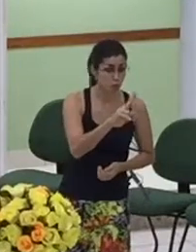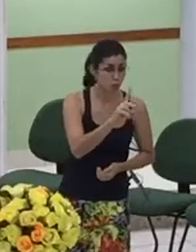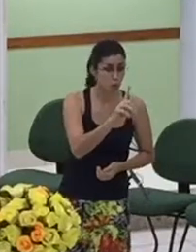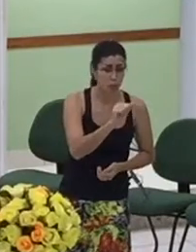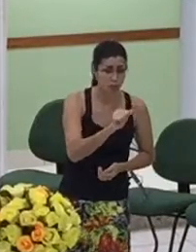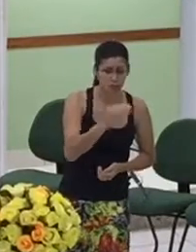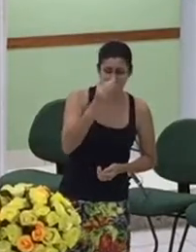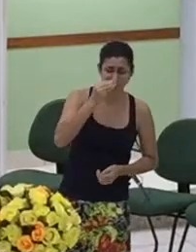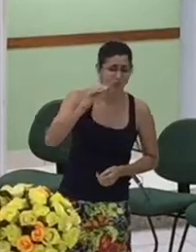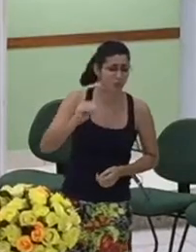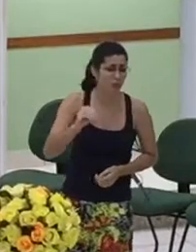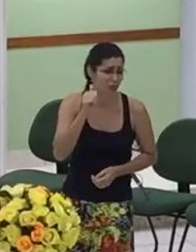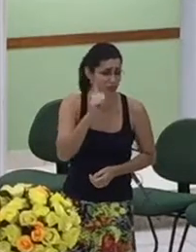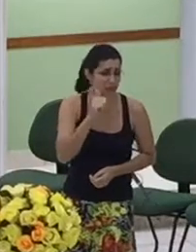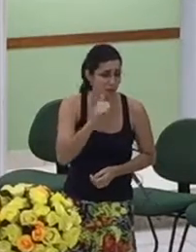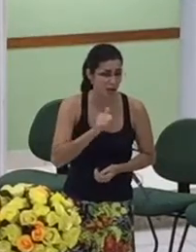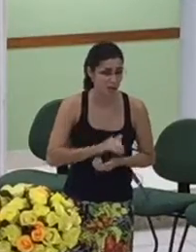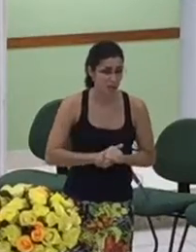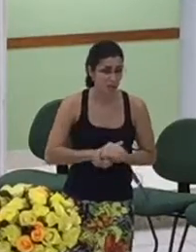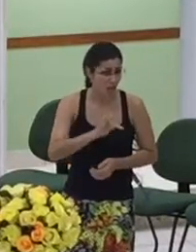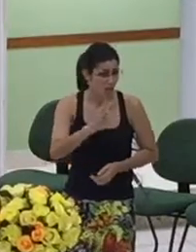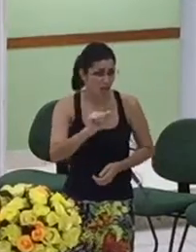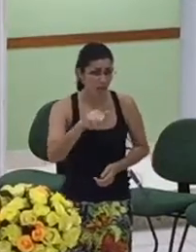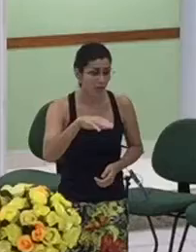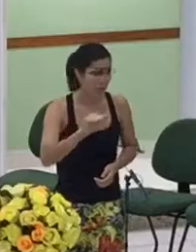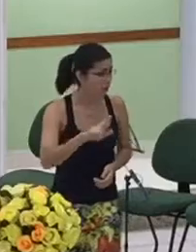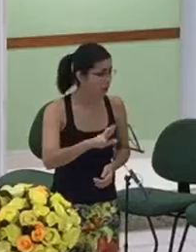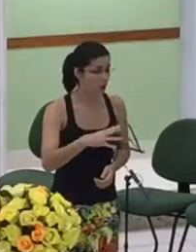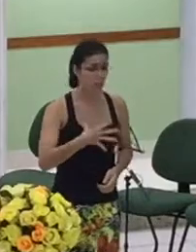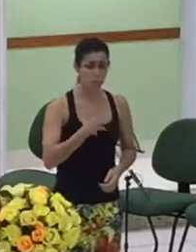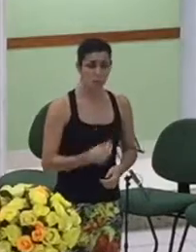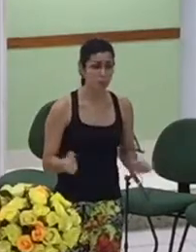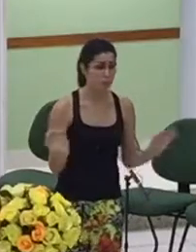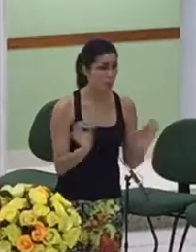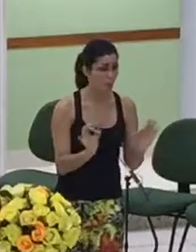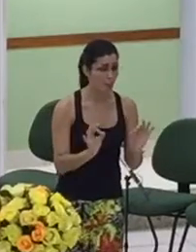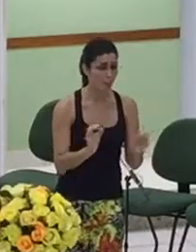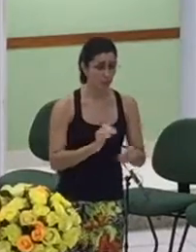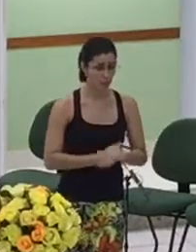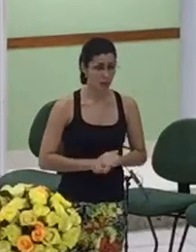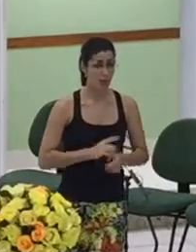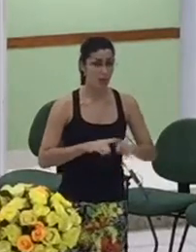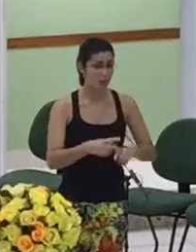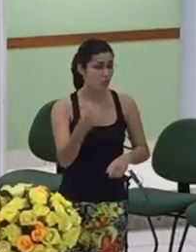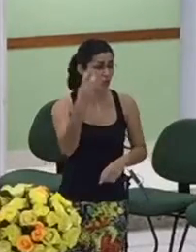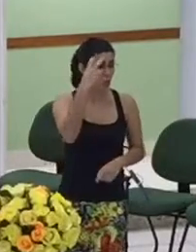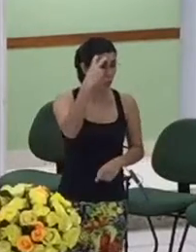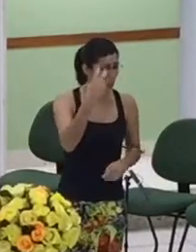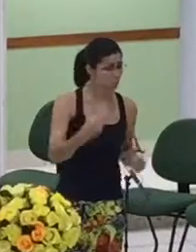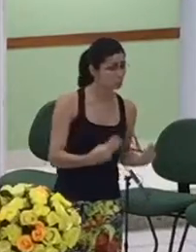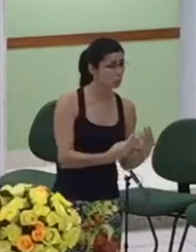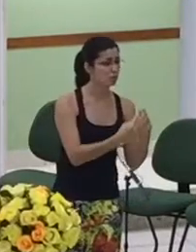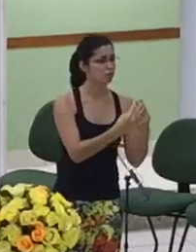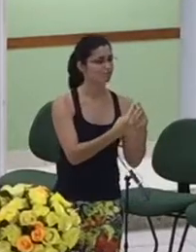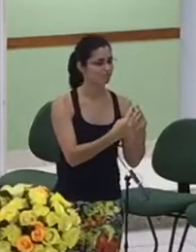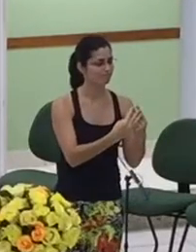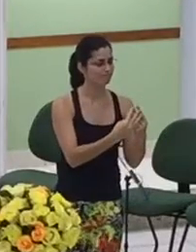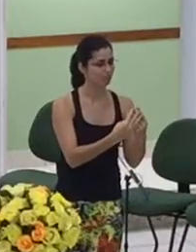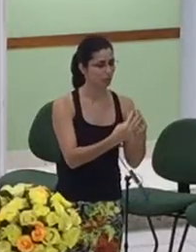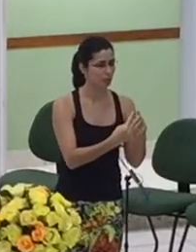era uma mulher que não tinha filhos na lei na tradição de lá e tal imaginário judeu uma mulher que